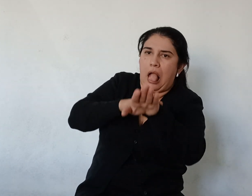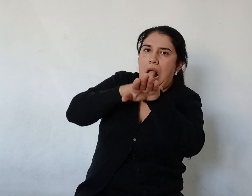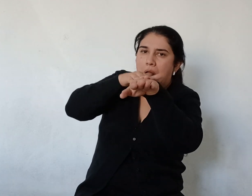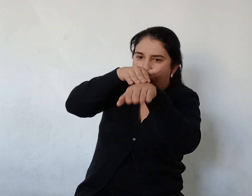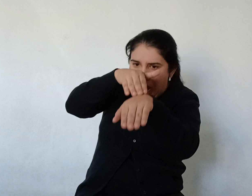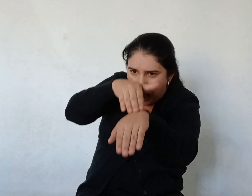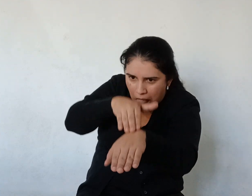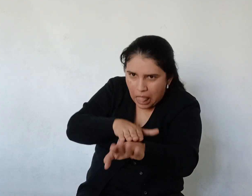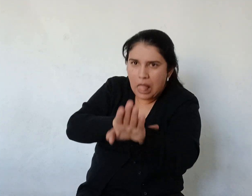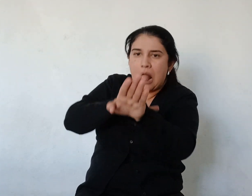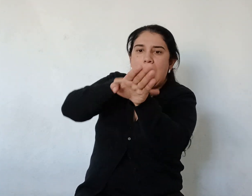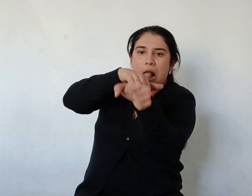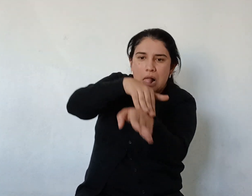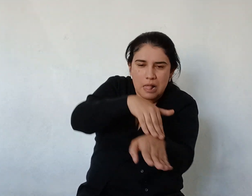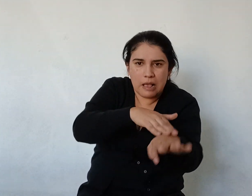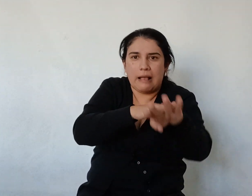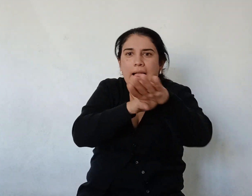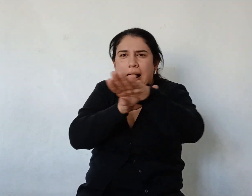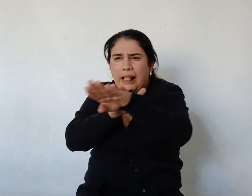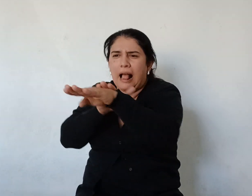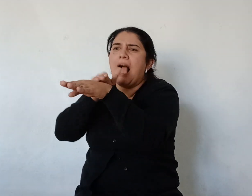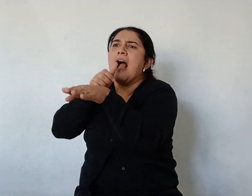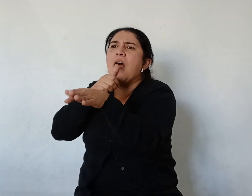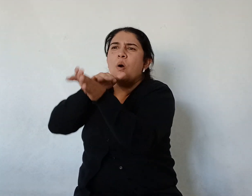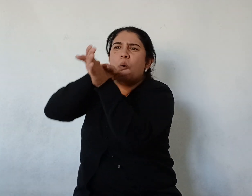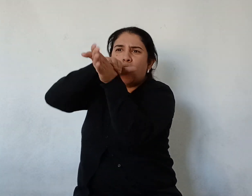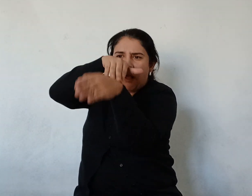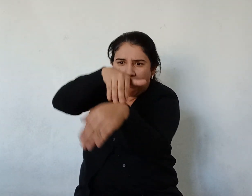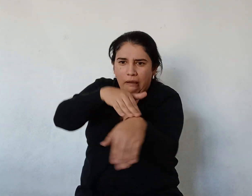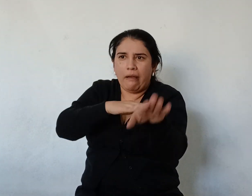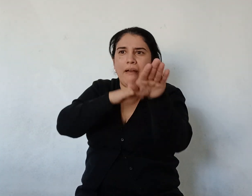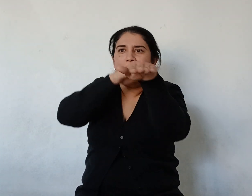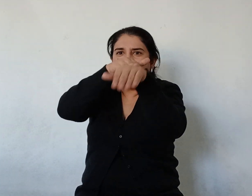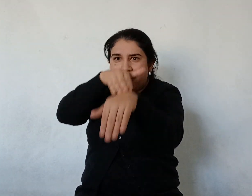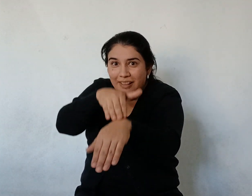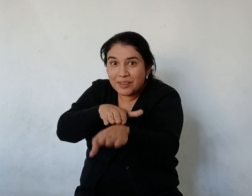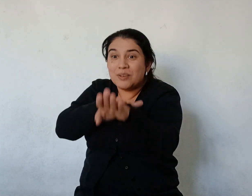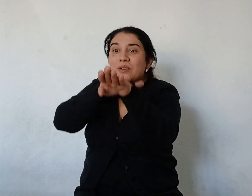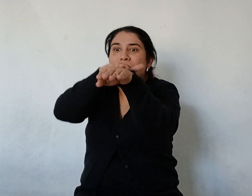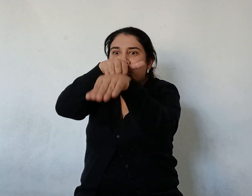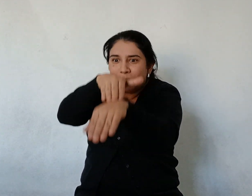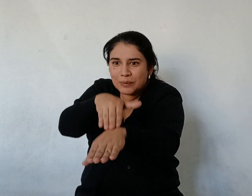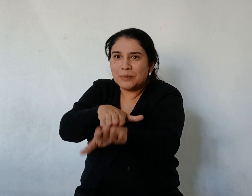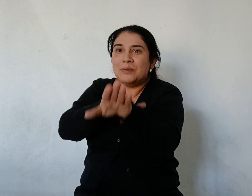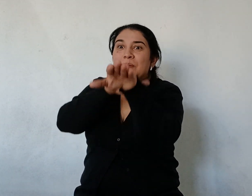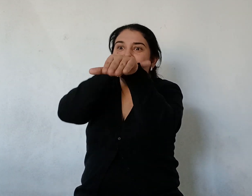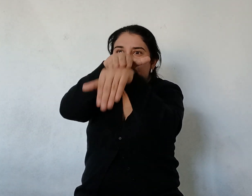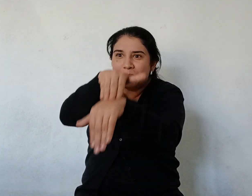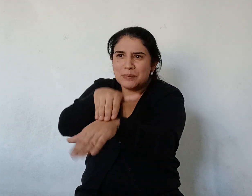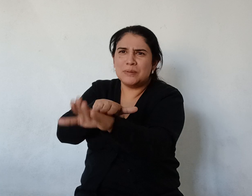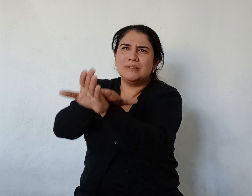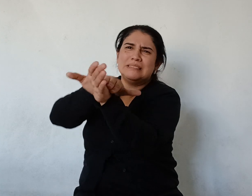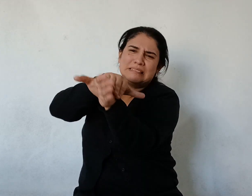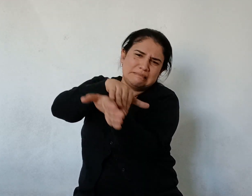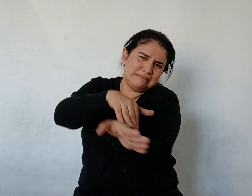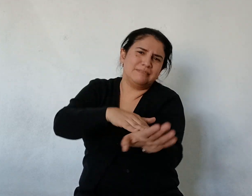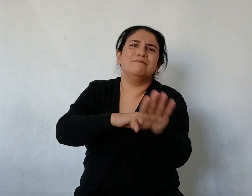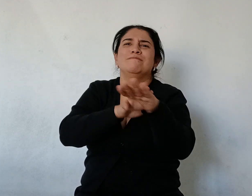Saltaban por sobre las piedras Corriendo siempre Y arrastrando al torpedo Que levantaba olas Como un buque Por la